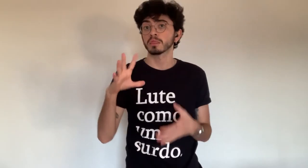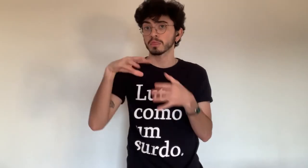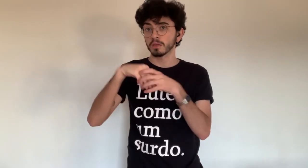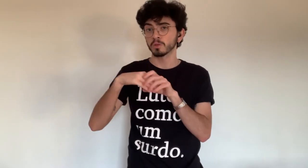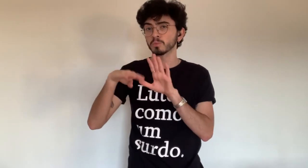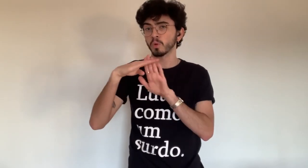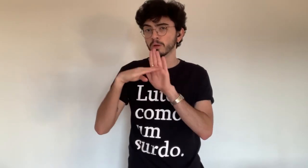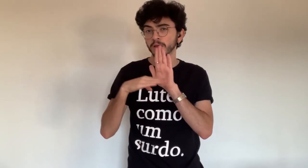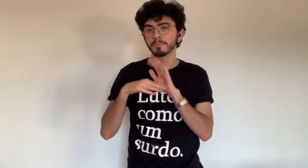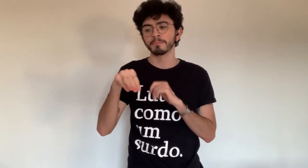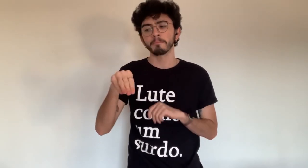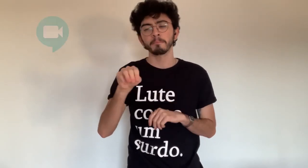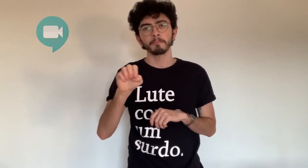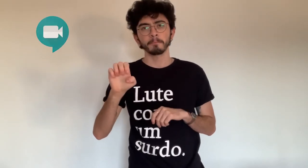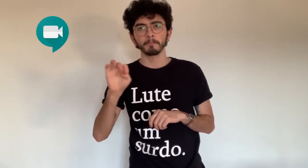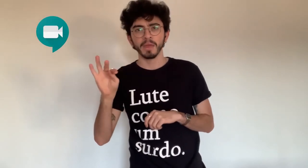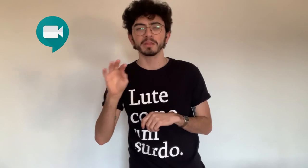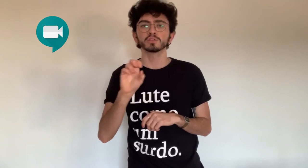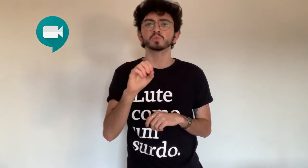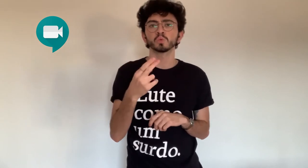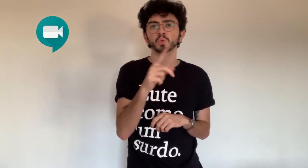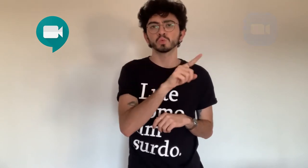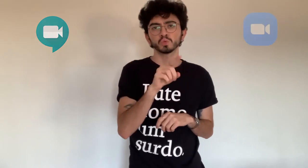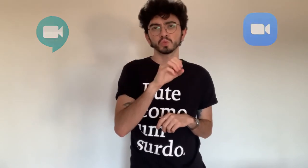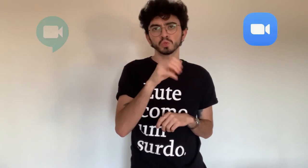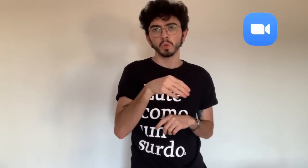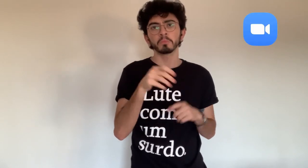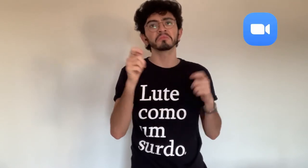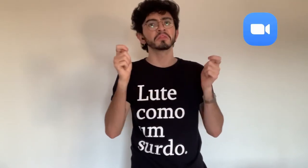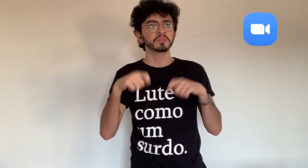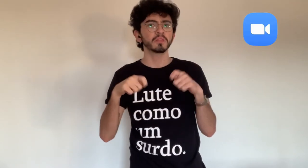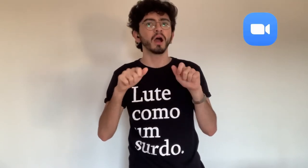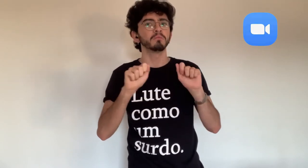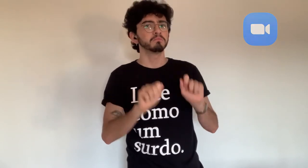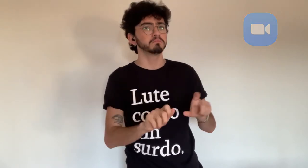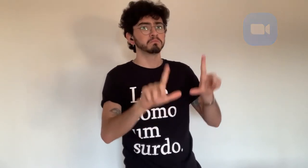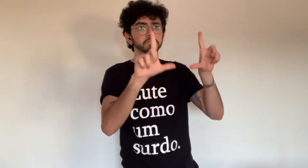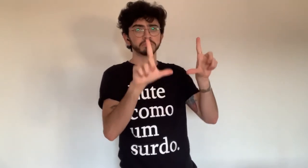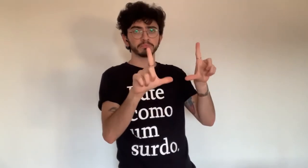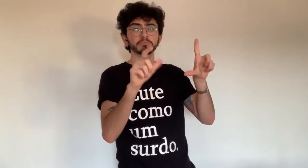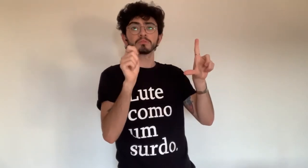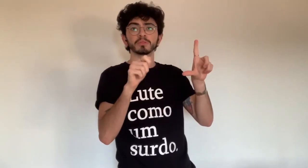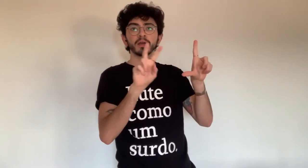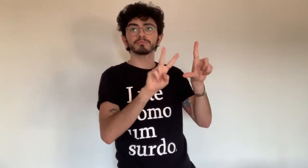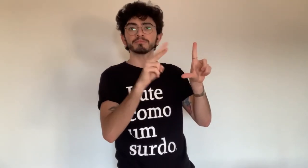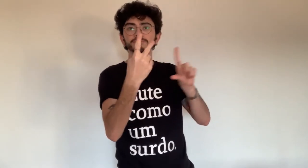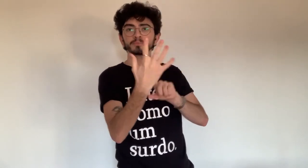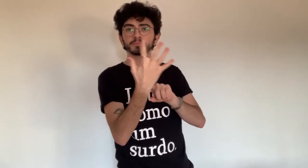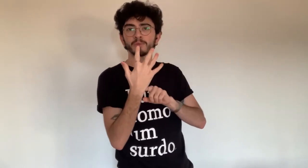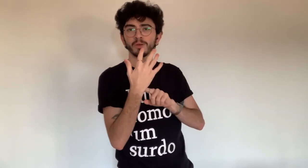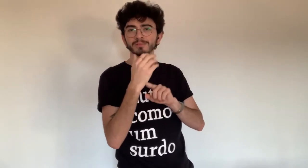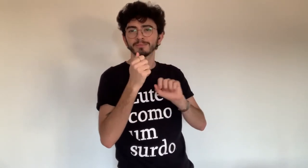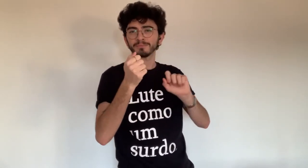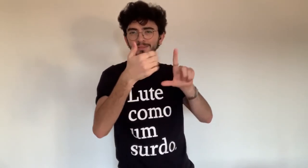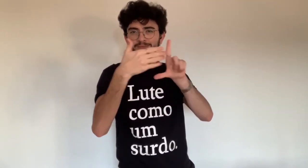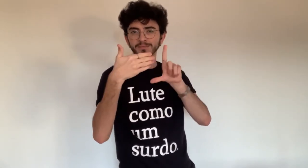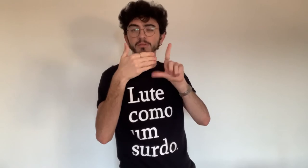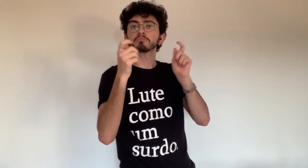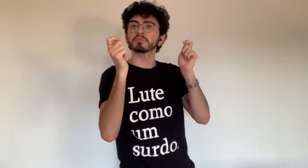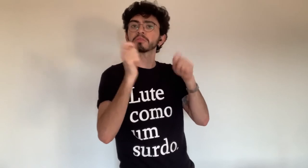Gabriel Isaac nas plataformas Google Meet e Zoom é possível criar uma sala com diversas janelas sem a